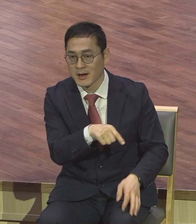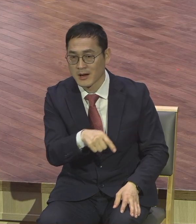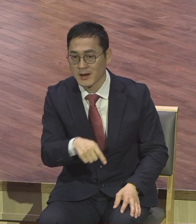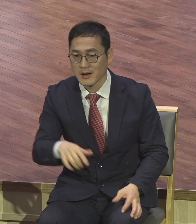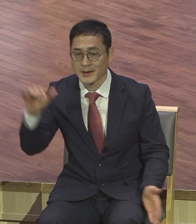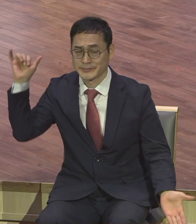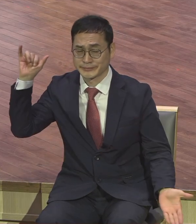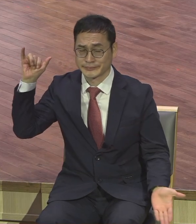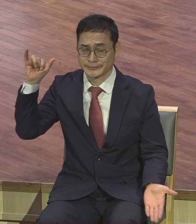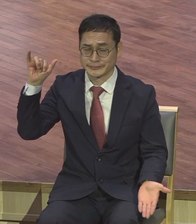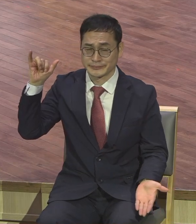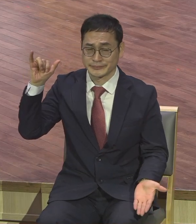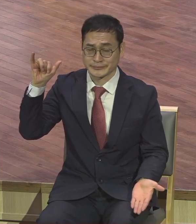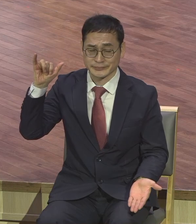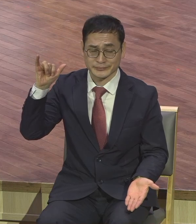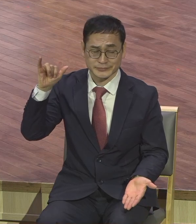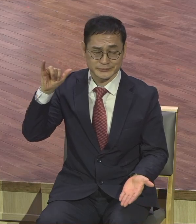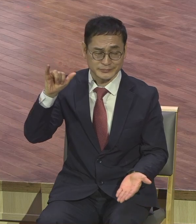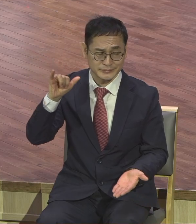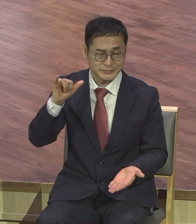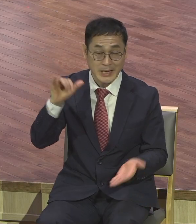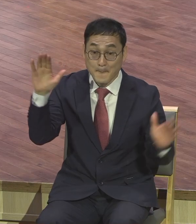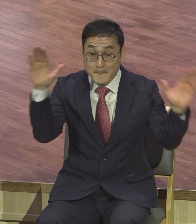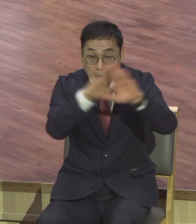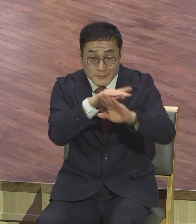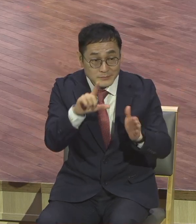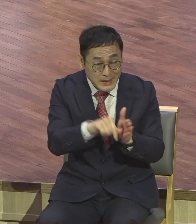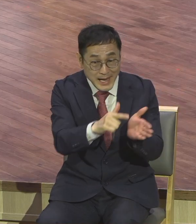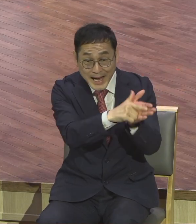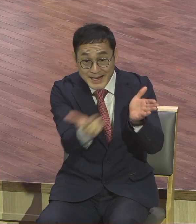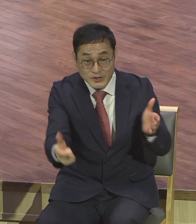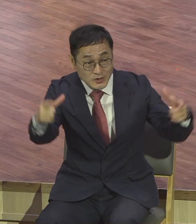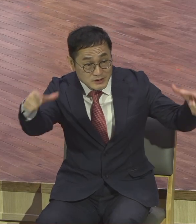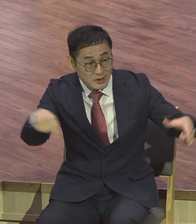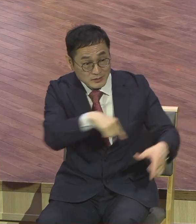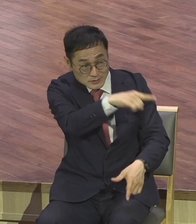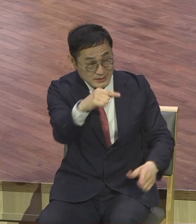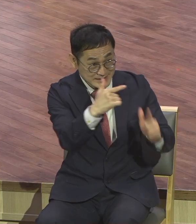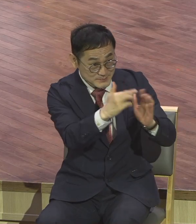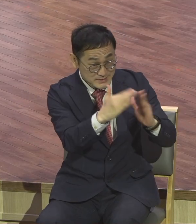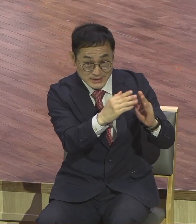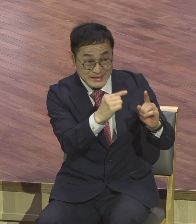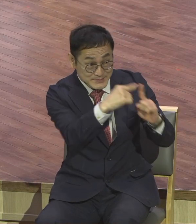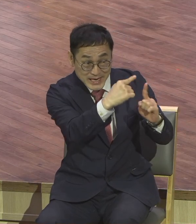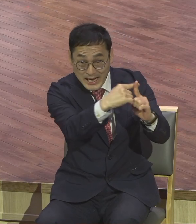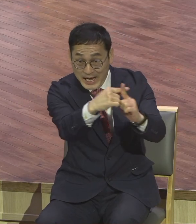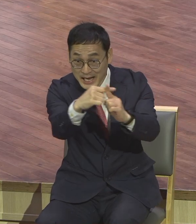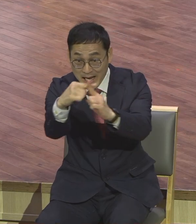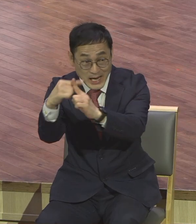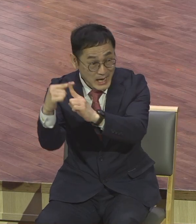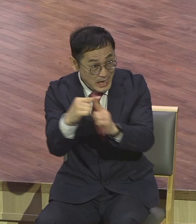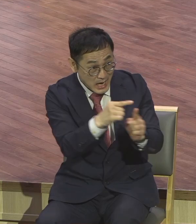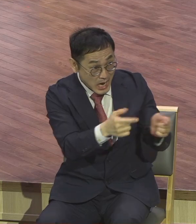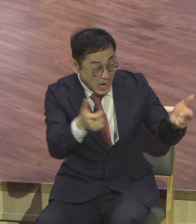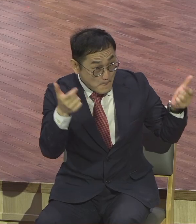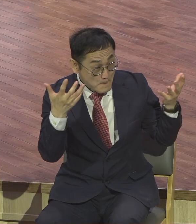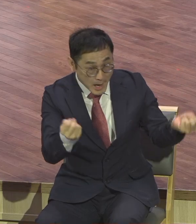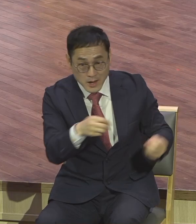강서구에 십자가가 불바다예요. 저 십자가. 그러니까 지구촌에 이런 민족이 없고